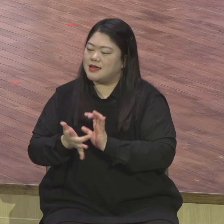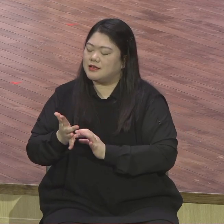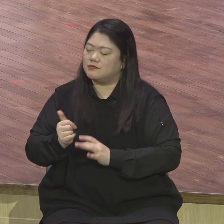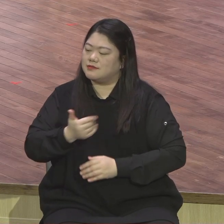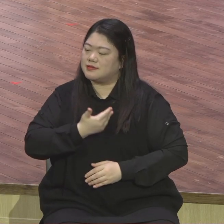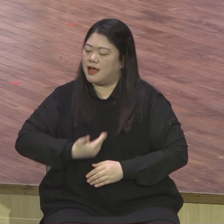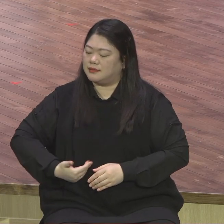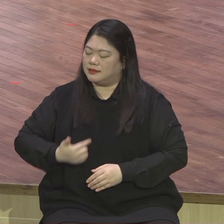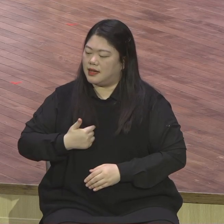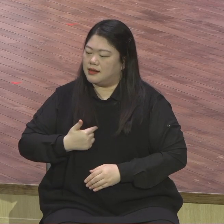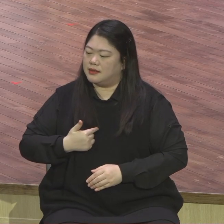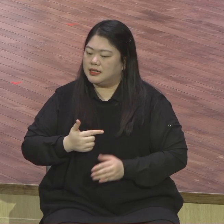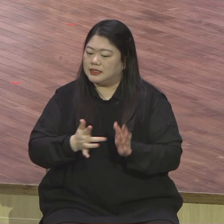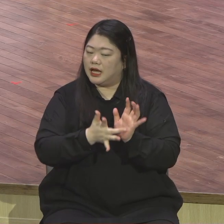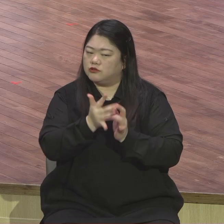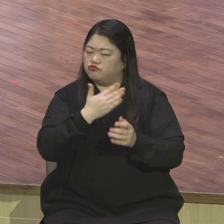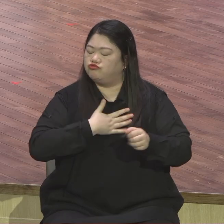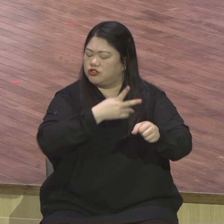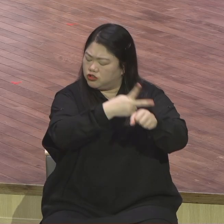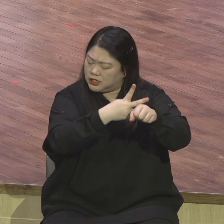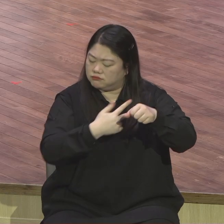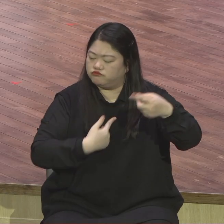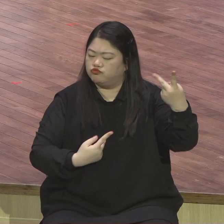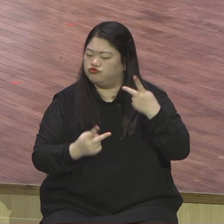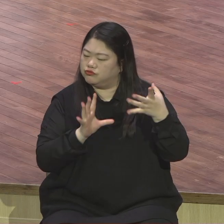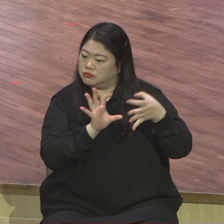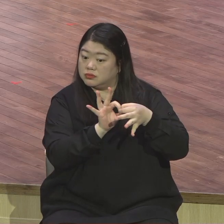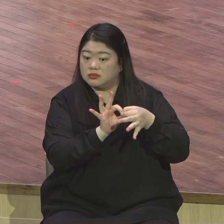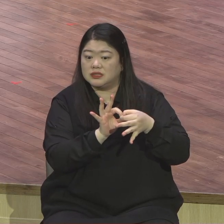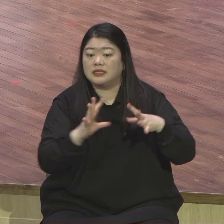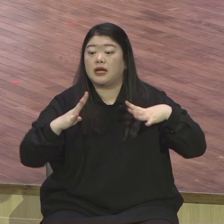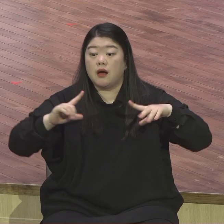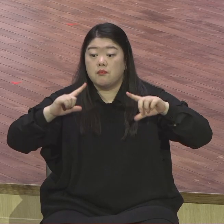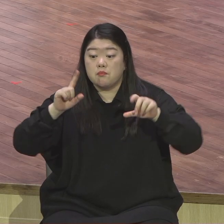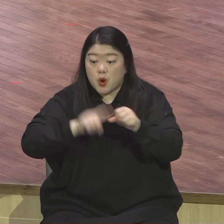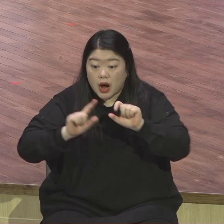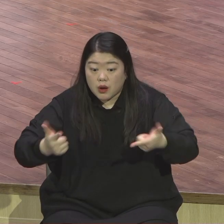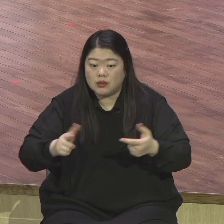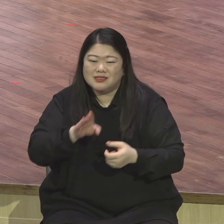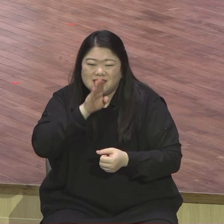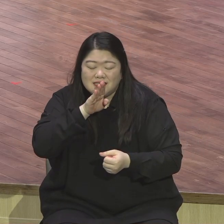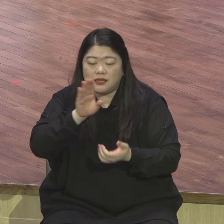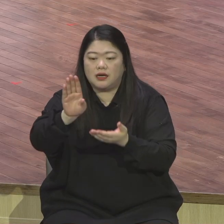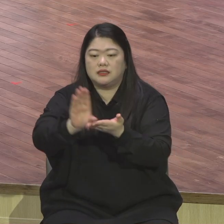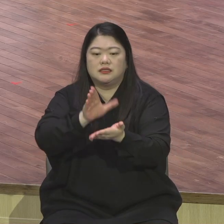본문통의 예원계천 성도들은 이 땅의 서로적인 것에 소망 두지 말고